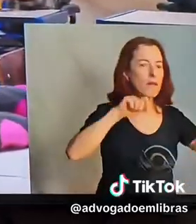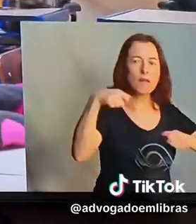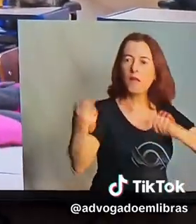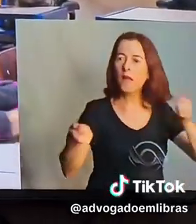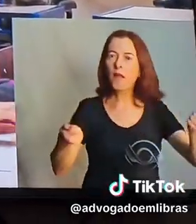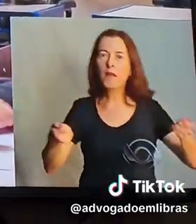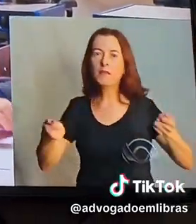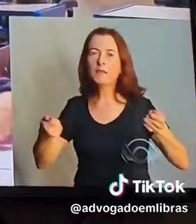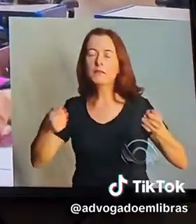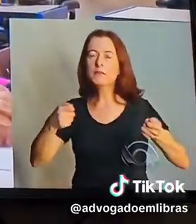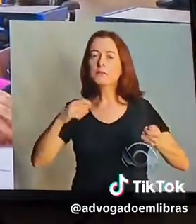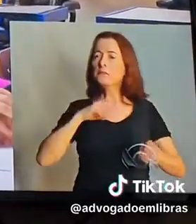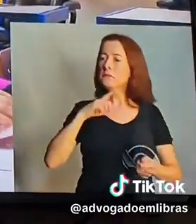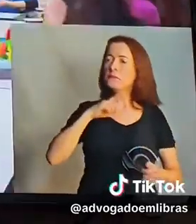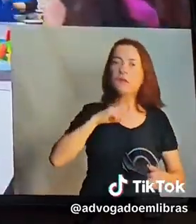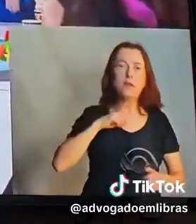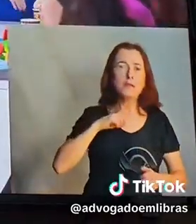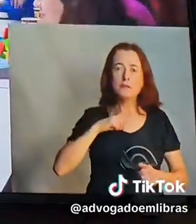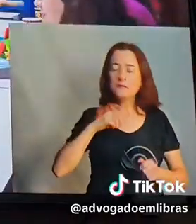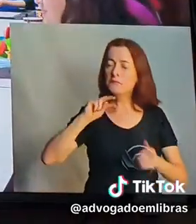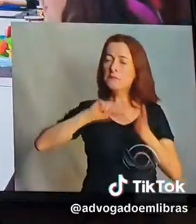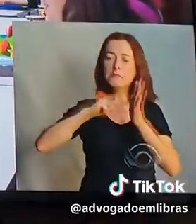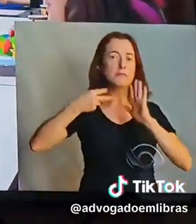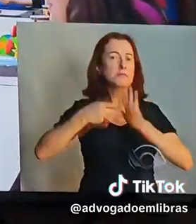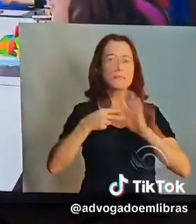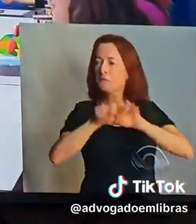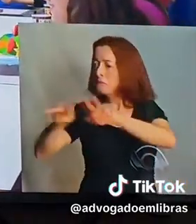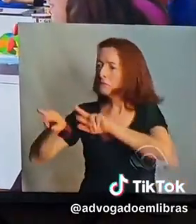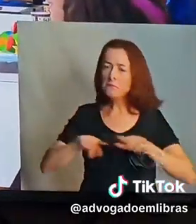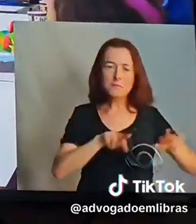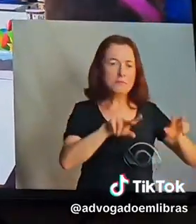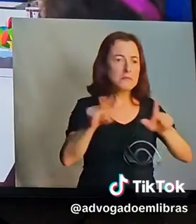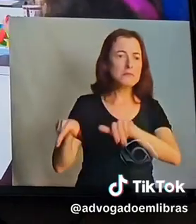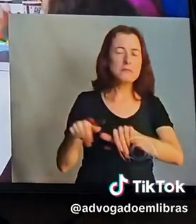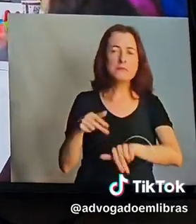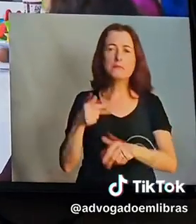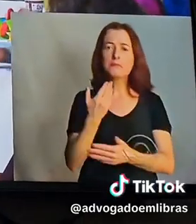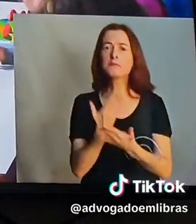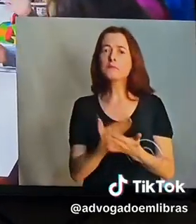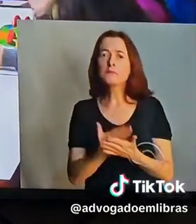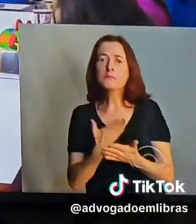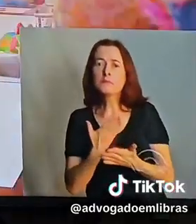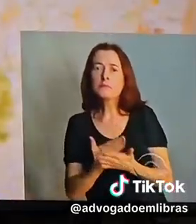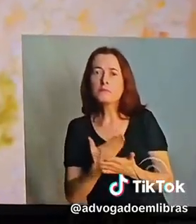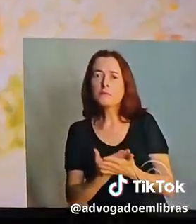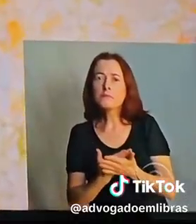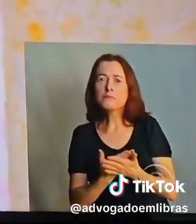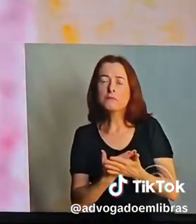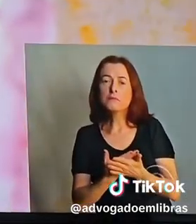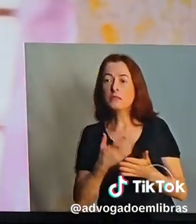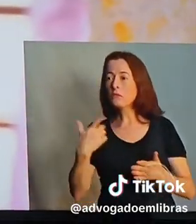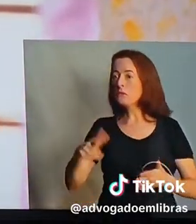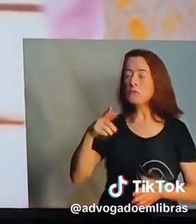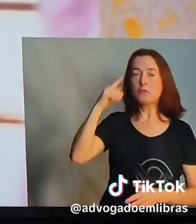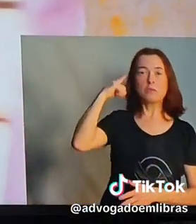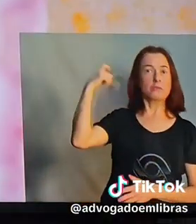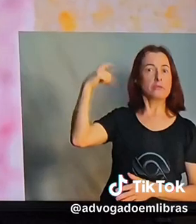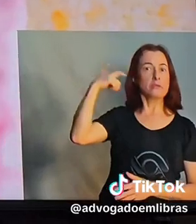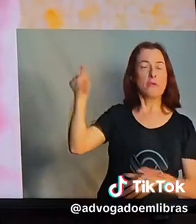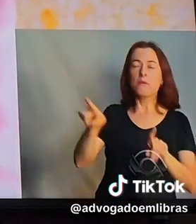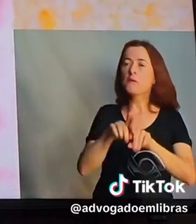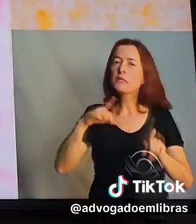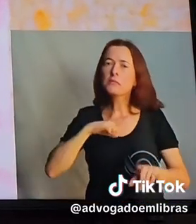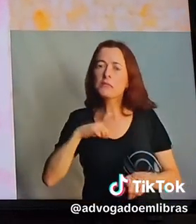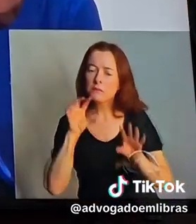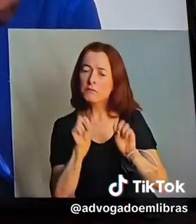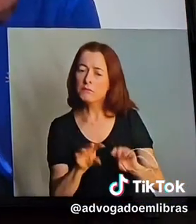Sinais que dão outro sentido para a vida destes estudantes, ausência de som, presença de ensino. A Marielle viaja a 50